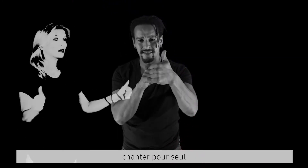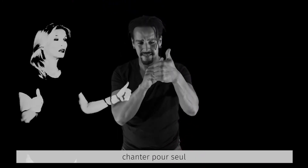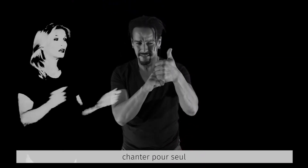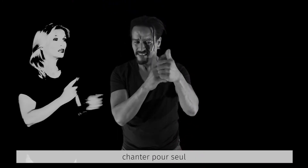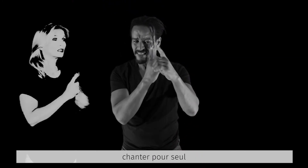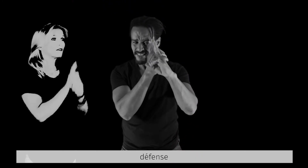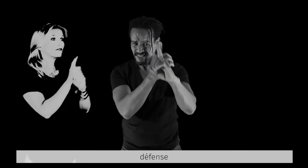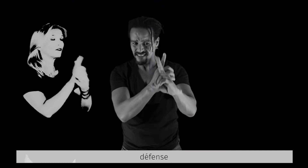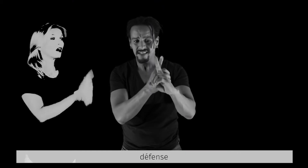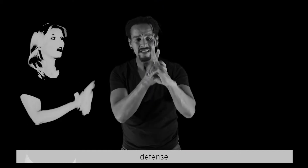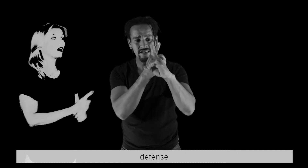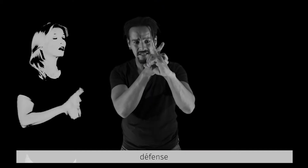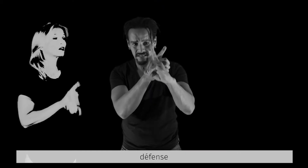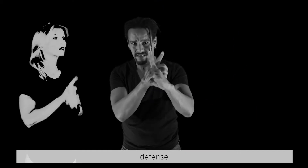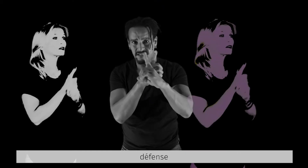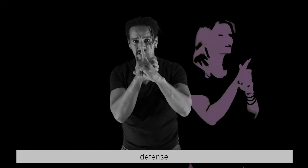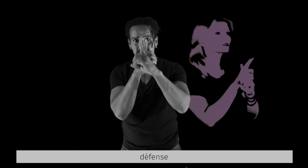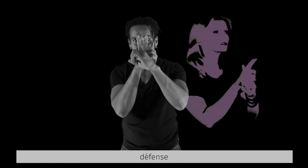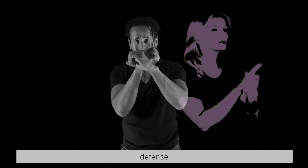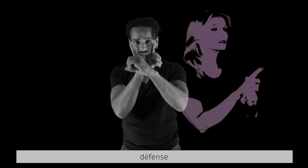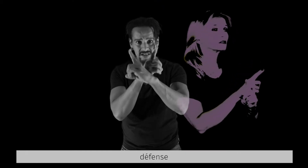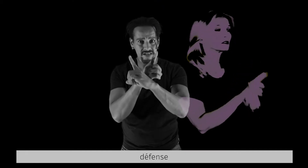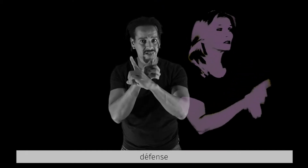défense